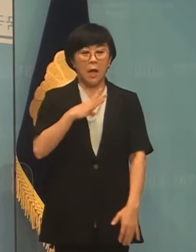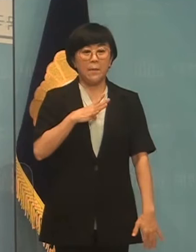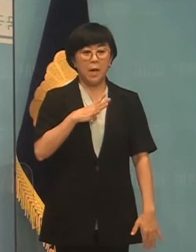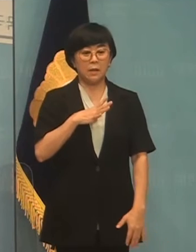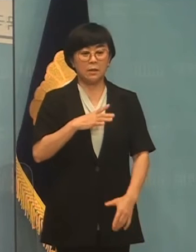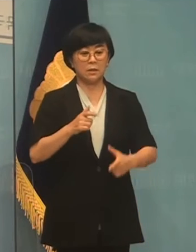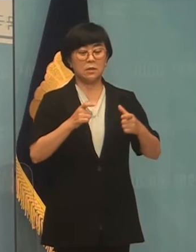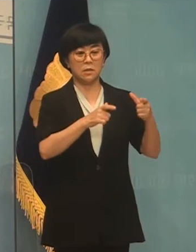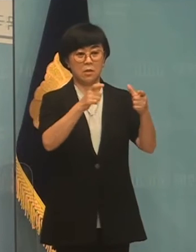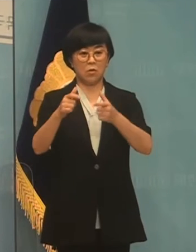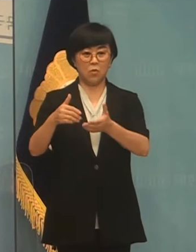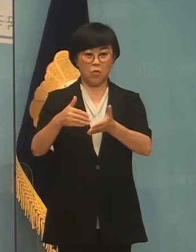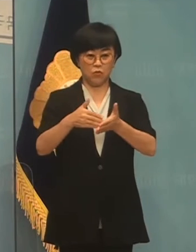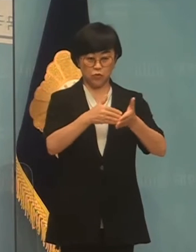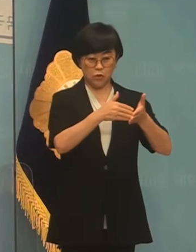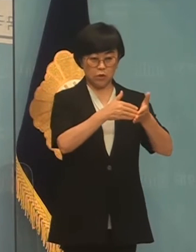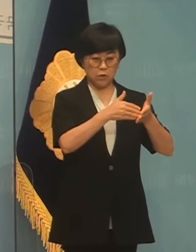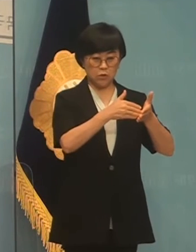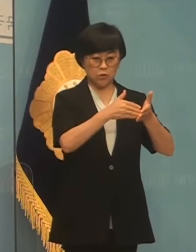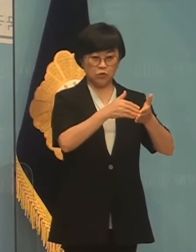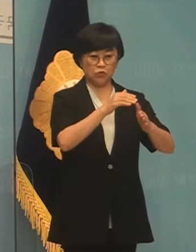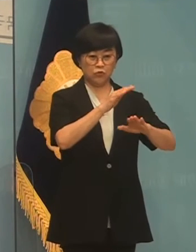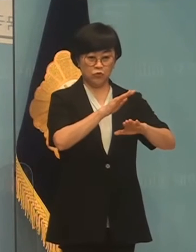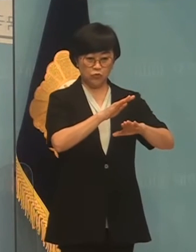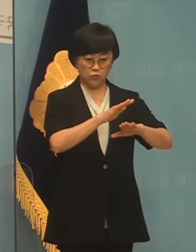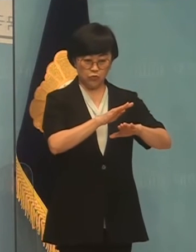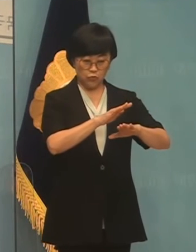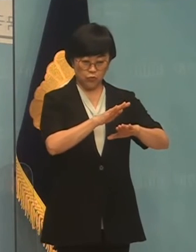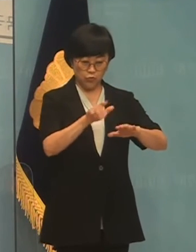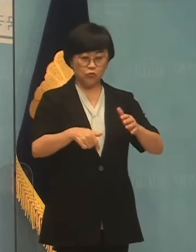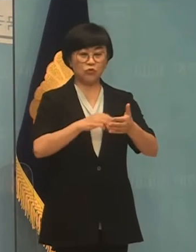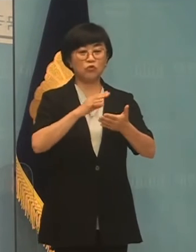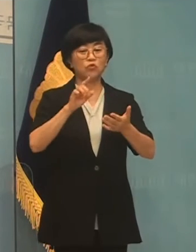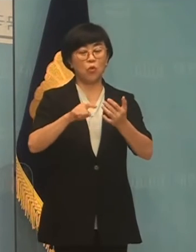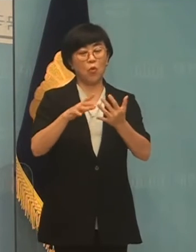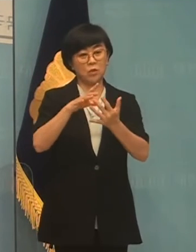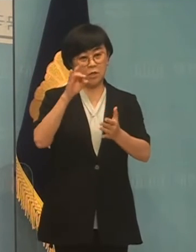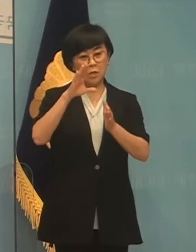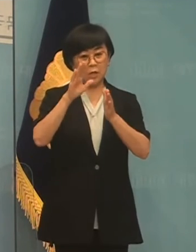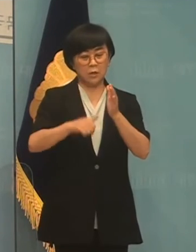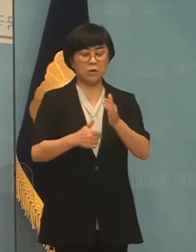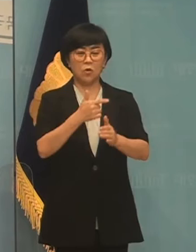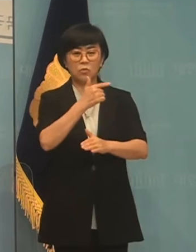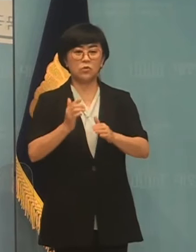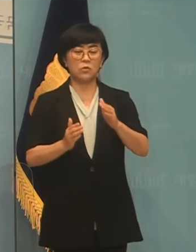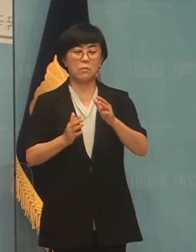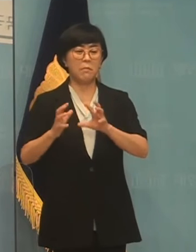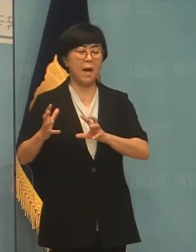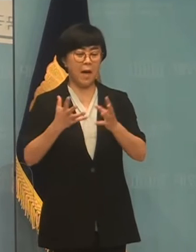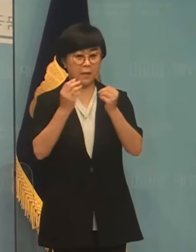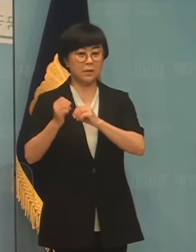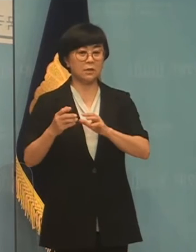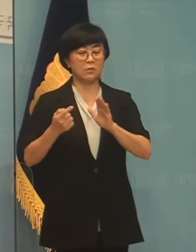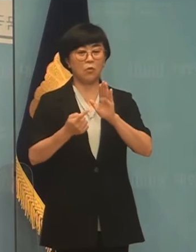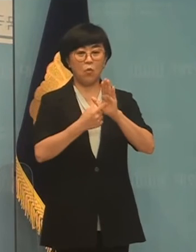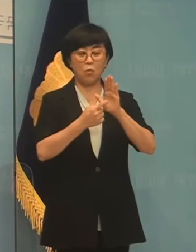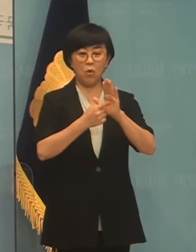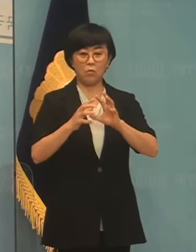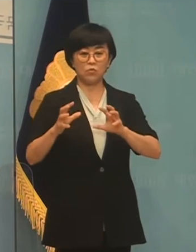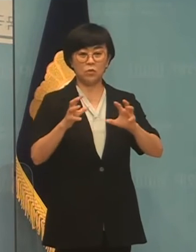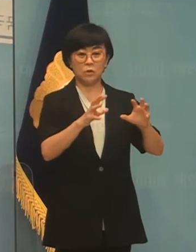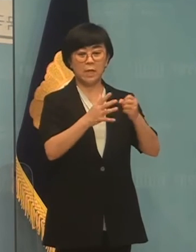지역 요구를 감안해서 선정 공모할 경우 과외 공정에 따른 부작용이 있으리라면서